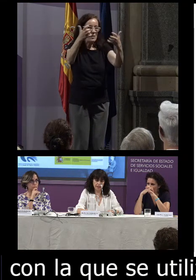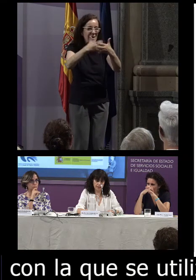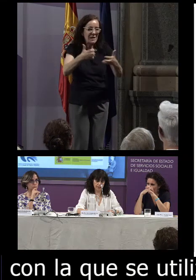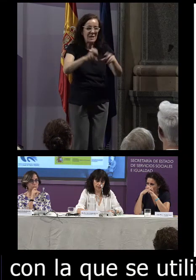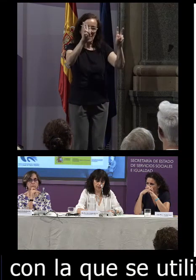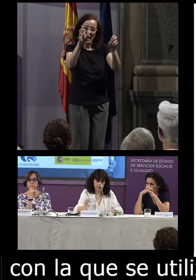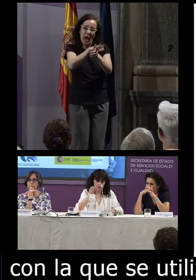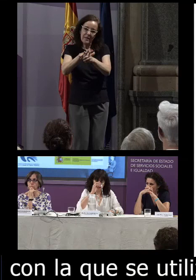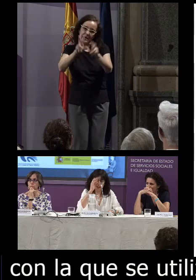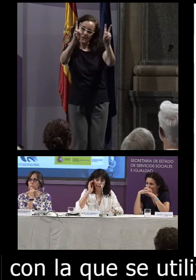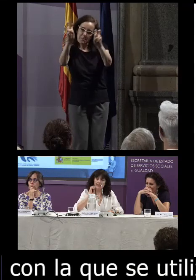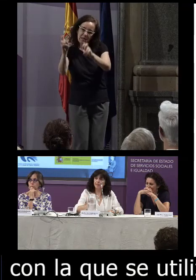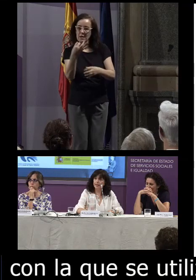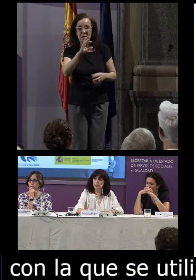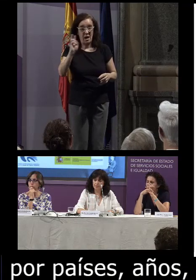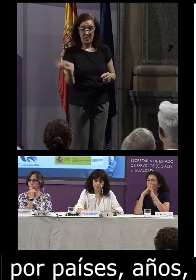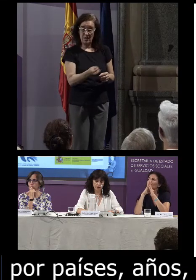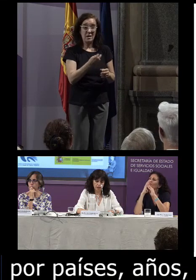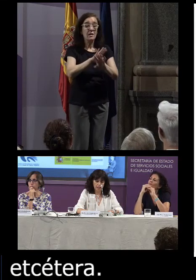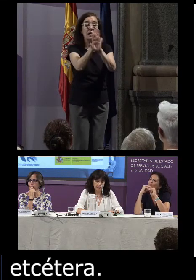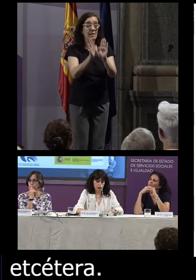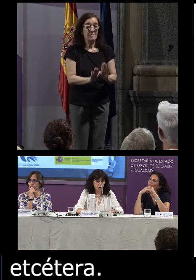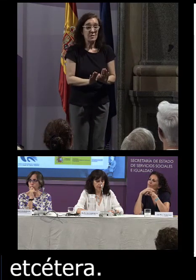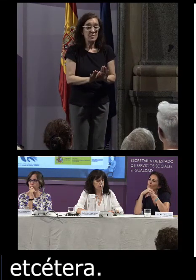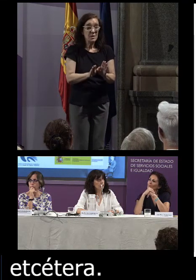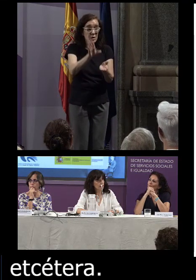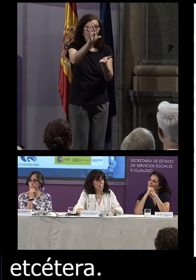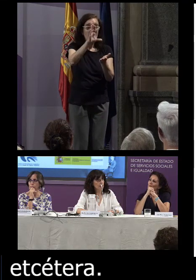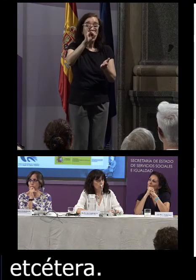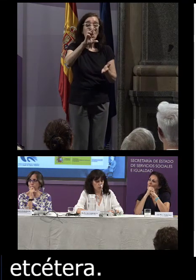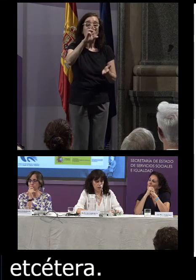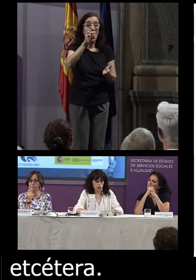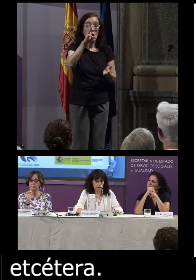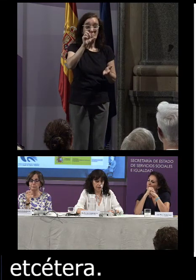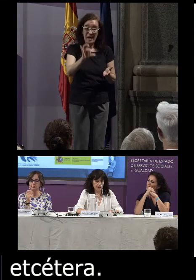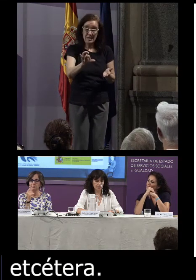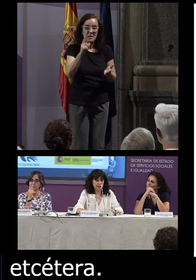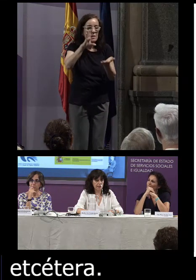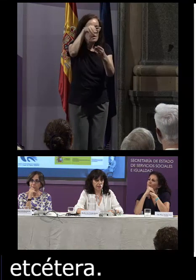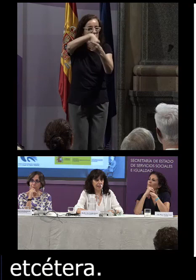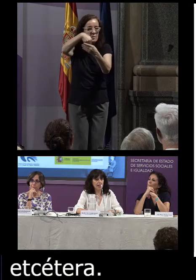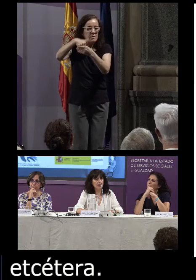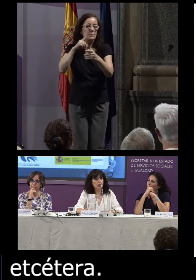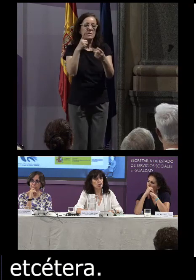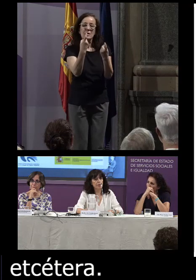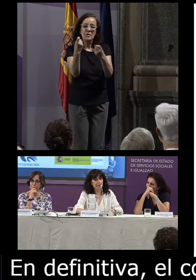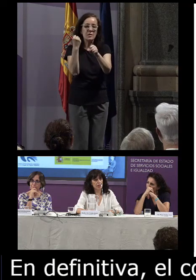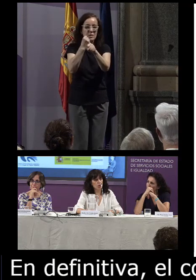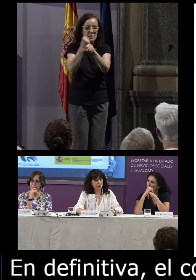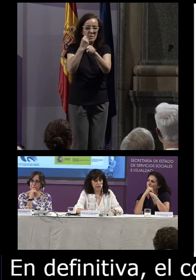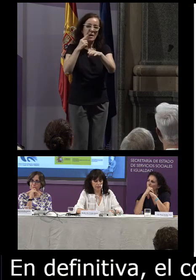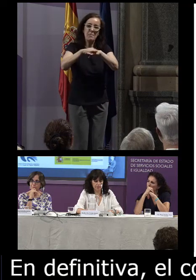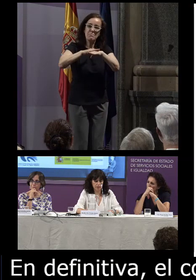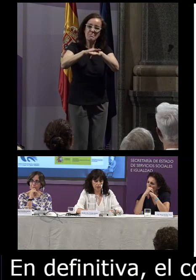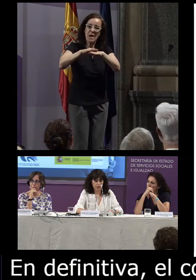temáticas etcétera en definitiva el corpes contiene cuanto se necesita para trabajar sobre bases